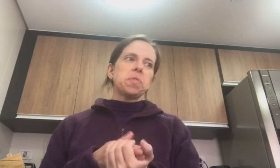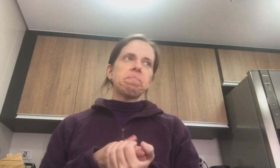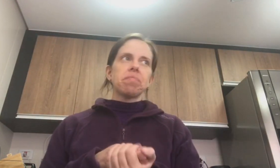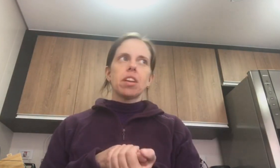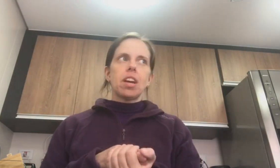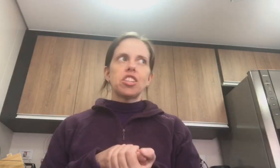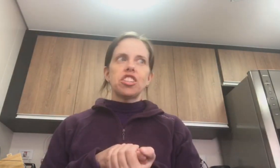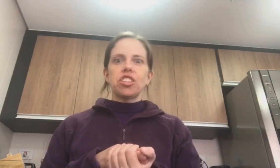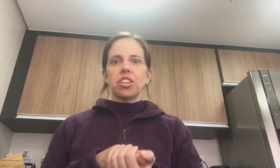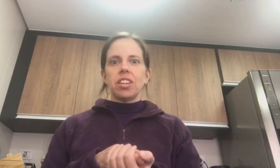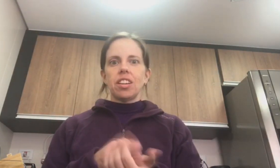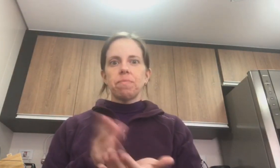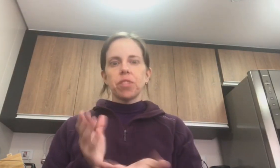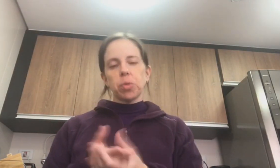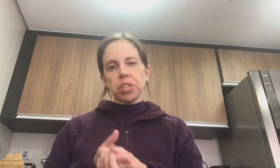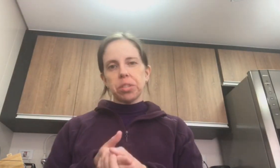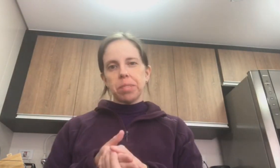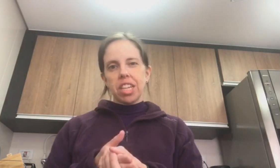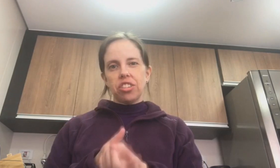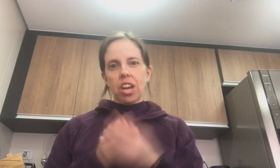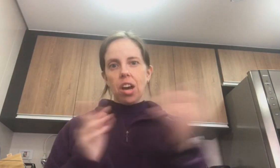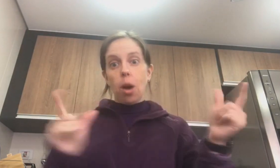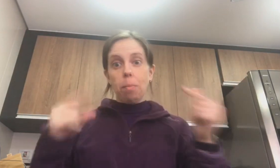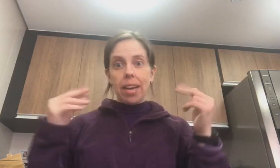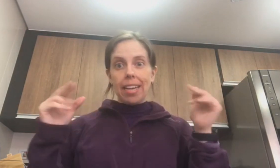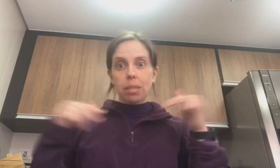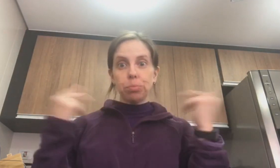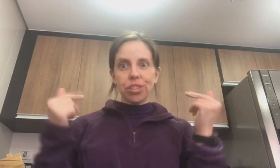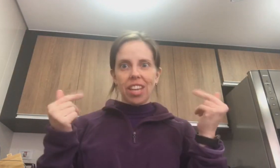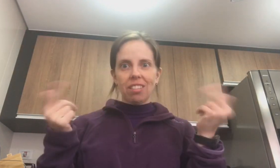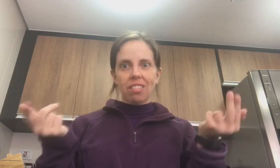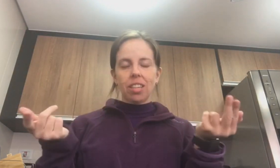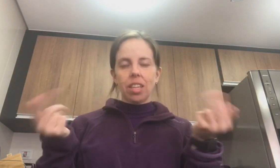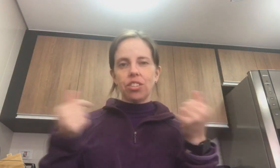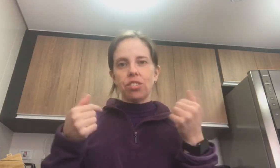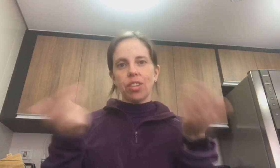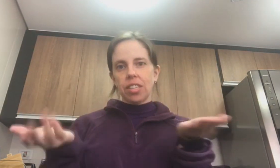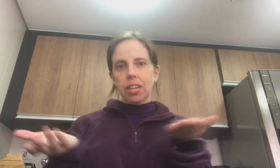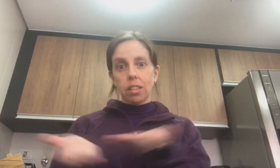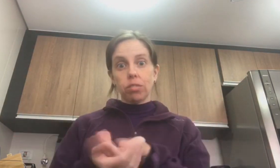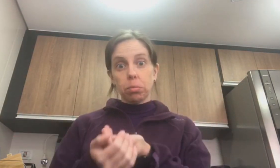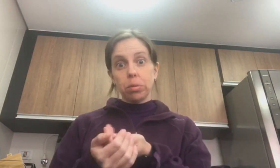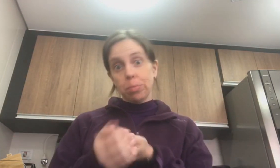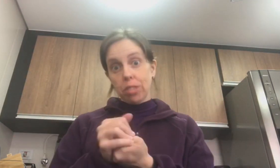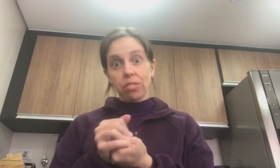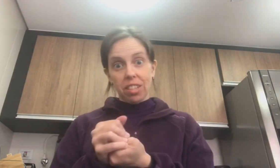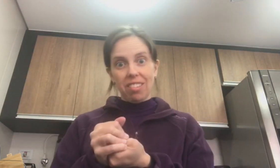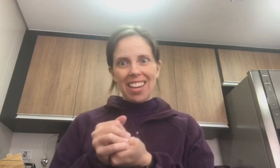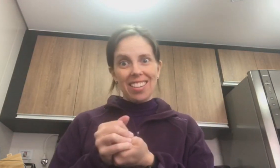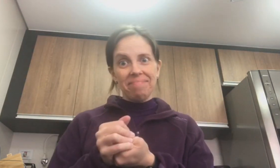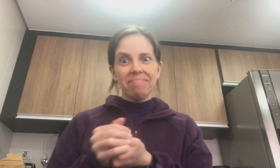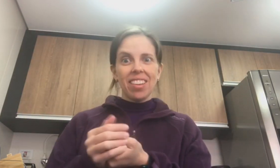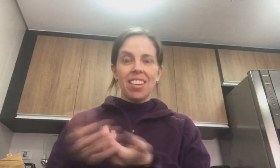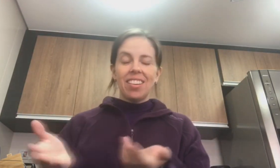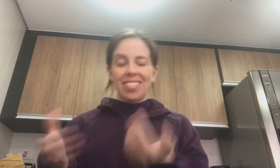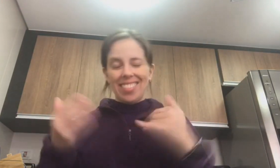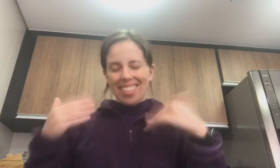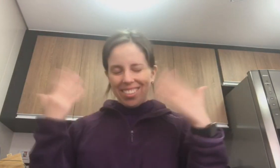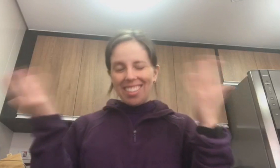Então... A gente... Quando eu terminei de arrumar a casa por dentro aqui. A gente falou assim... então vamos. Porque eu ficando velha. Não que